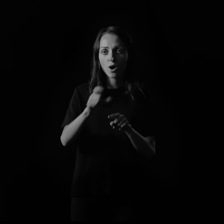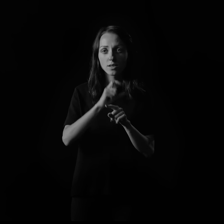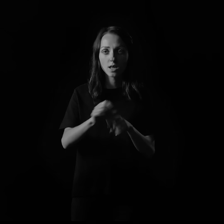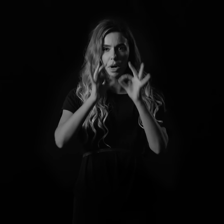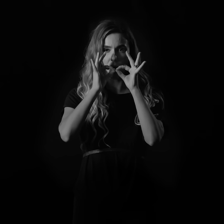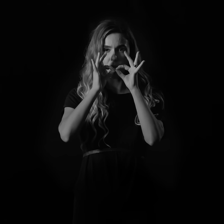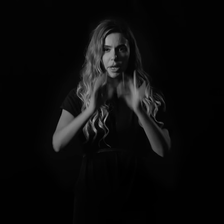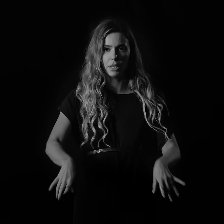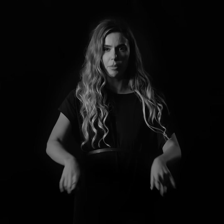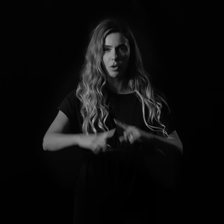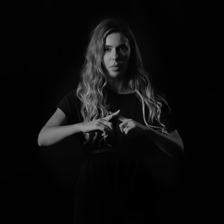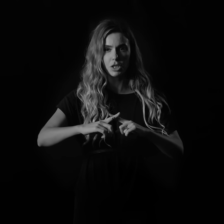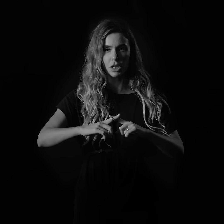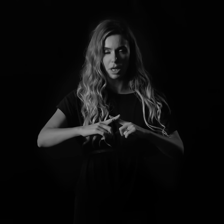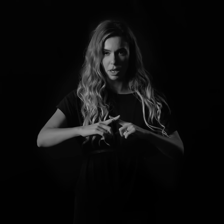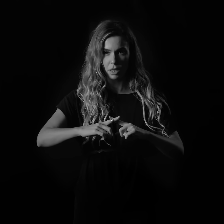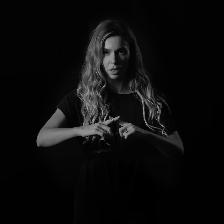зброя, нема в мене пробачення